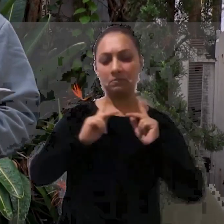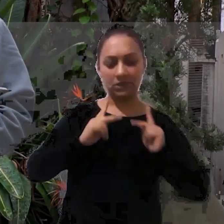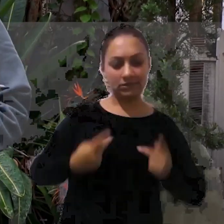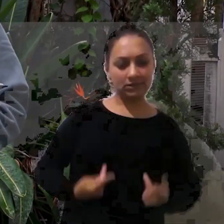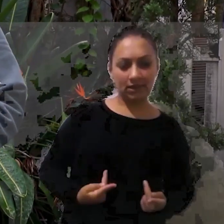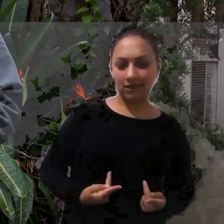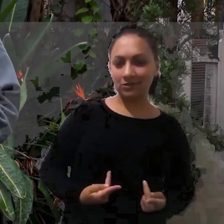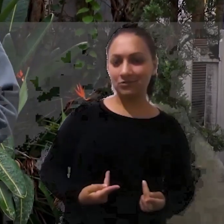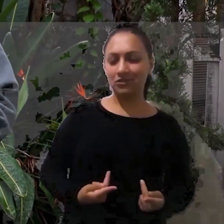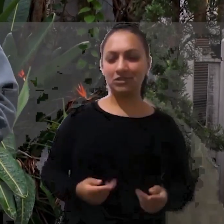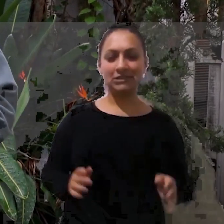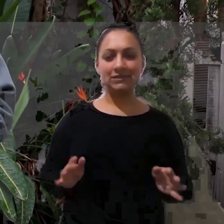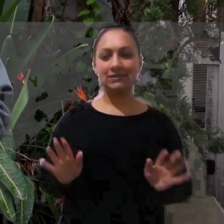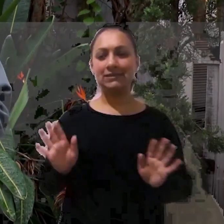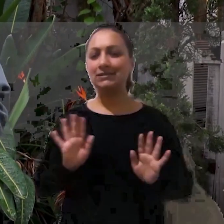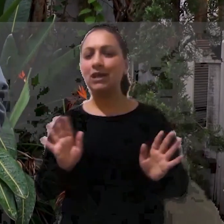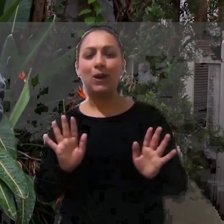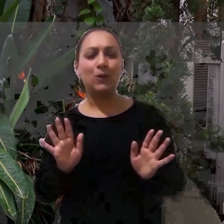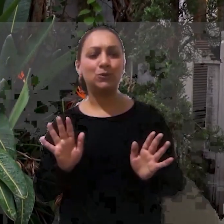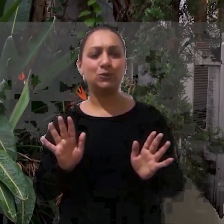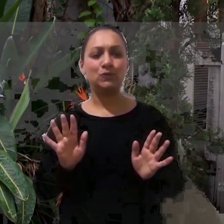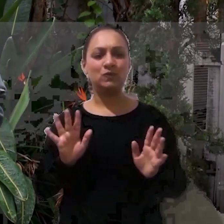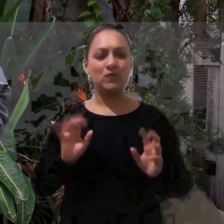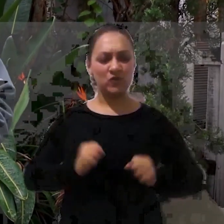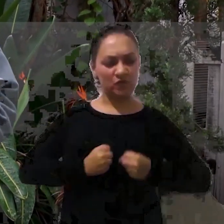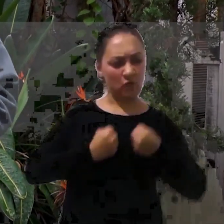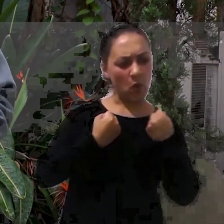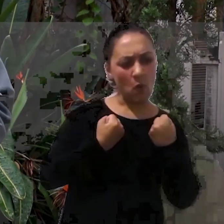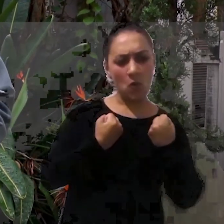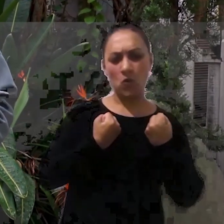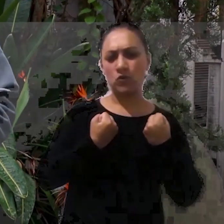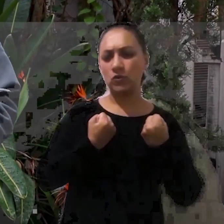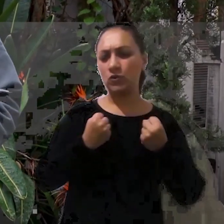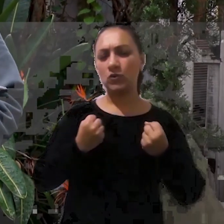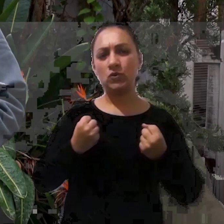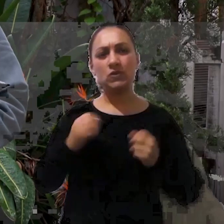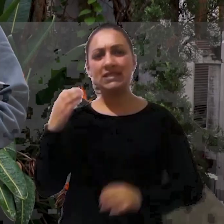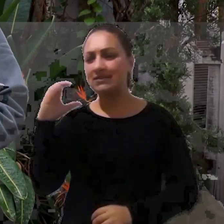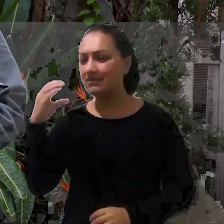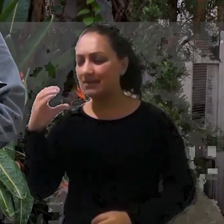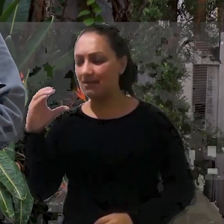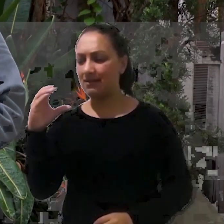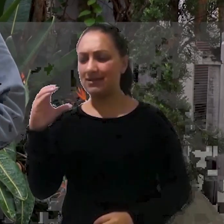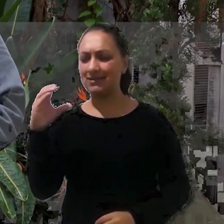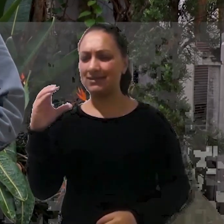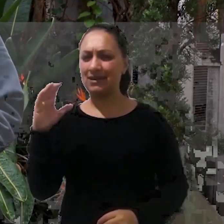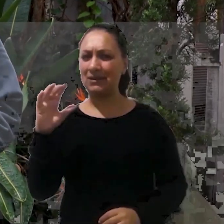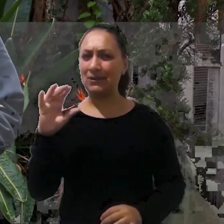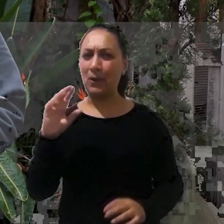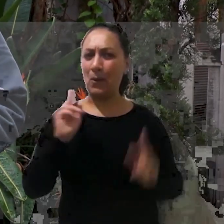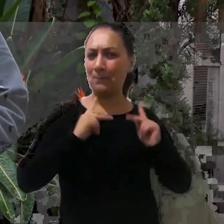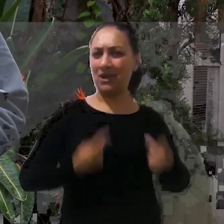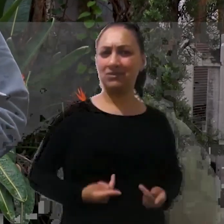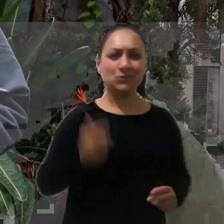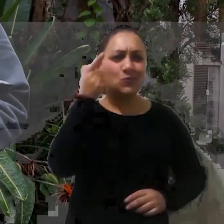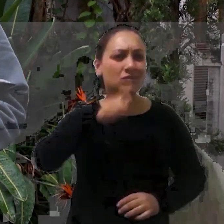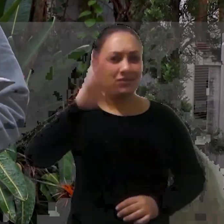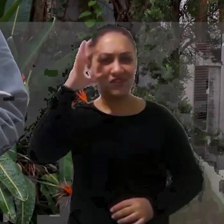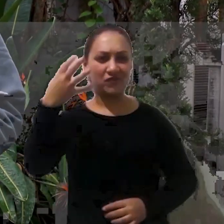não está no esforço humano, não está na ciência Não está, nenhum esforço humano vai resolver os problemas do